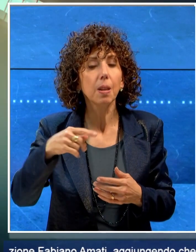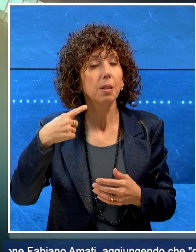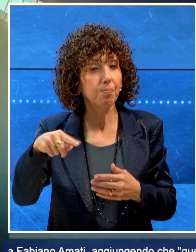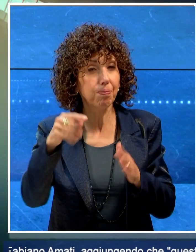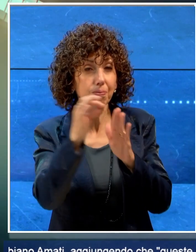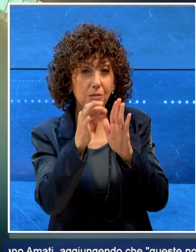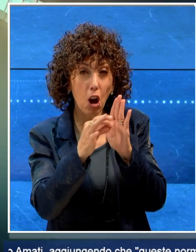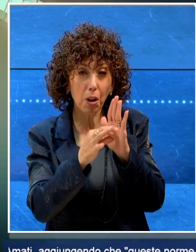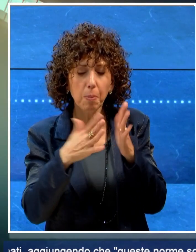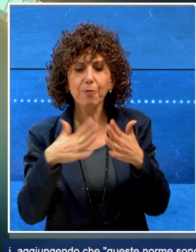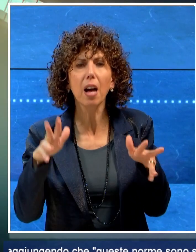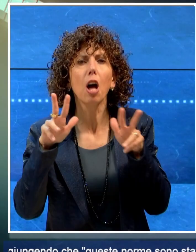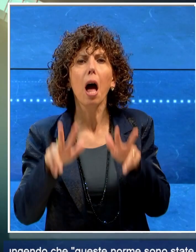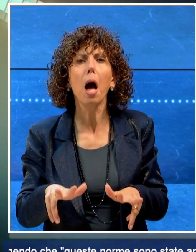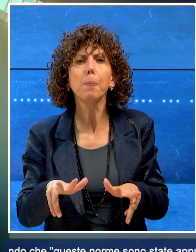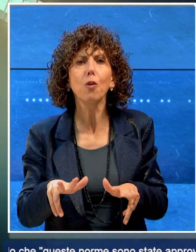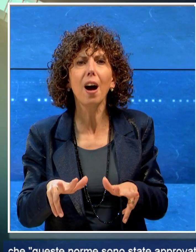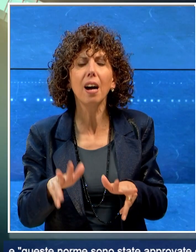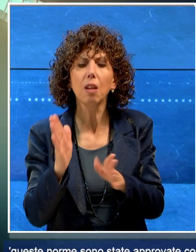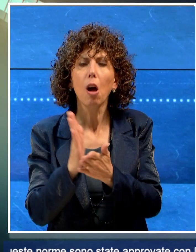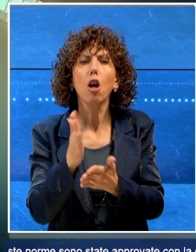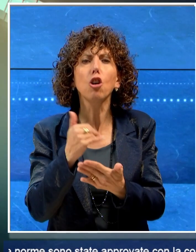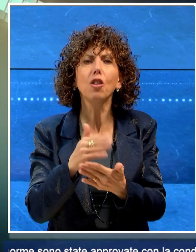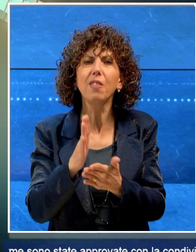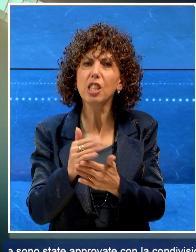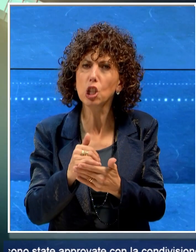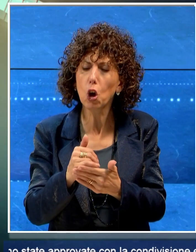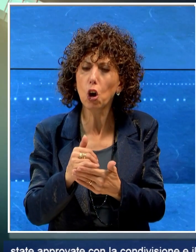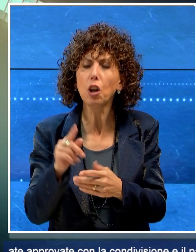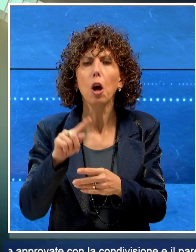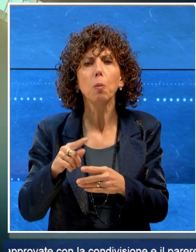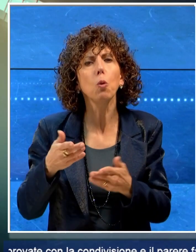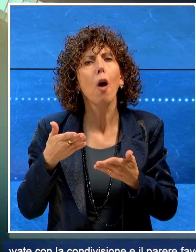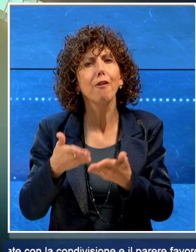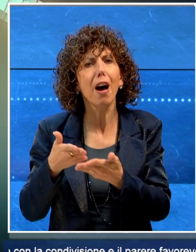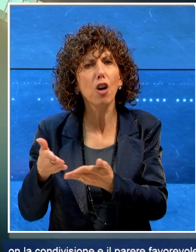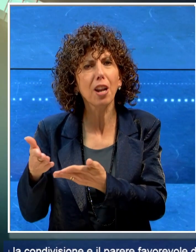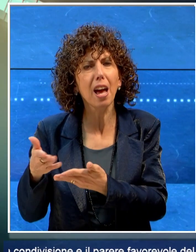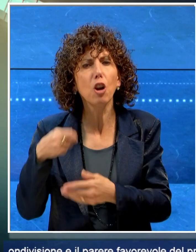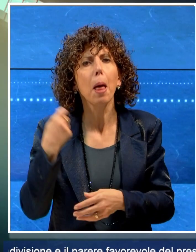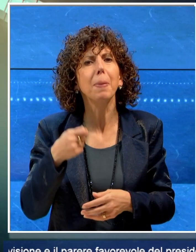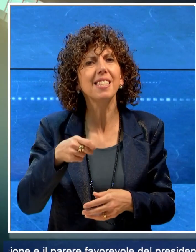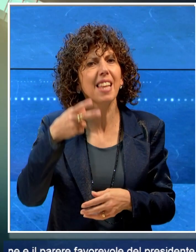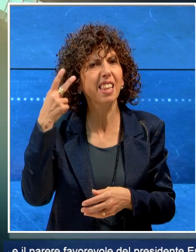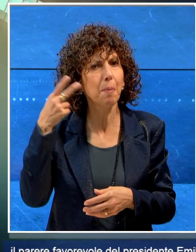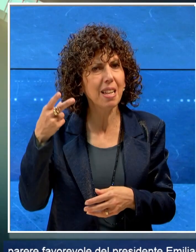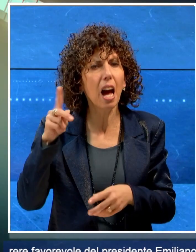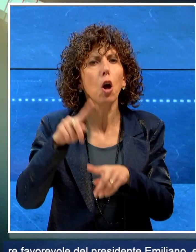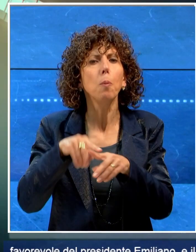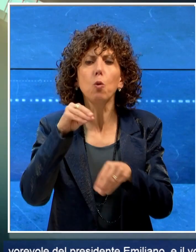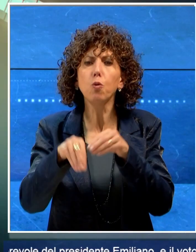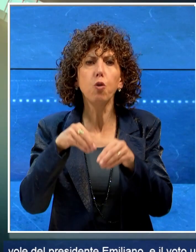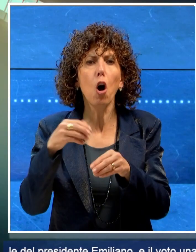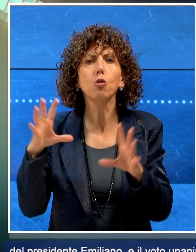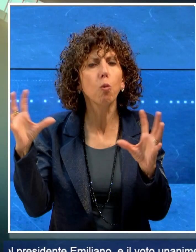norme sono state approvate con la condivisione e il parere favorevole del presidente Emiliano e il voto un